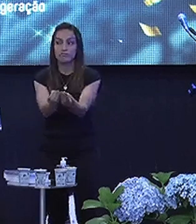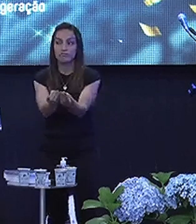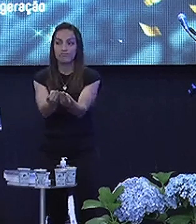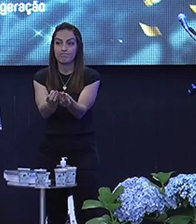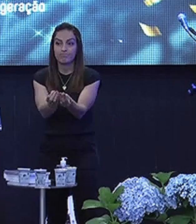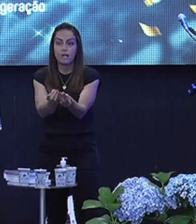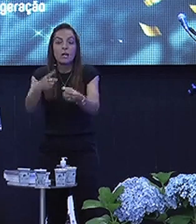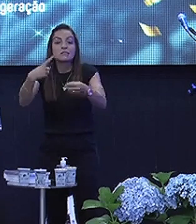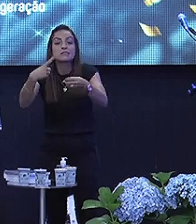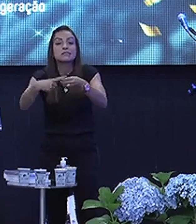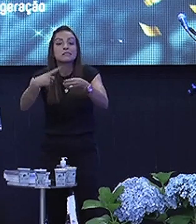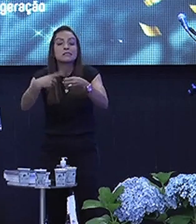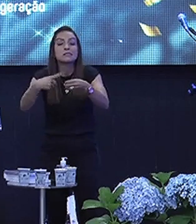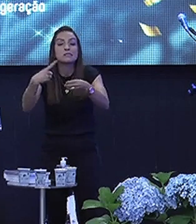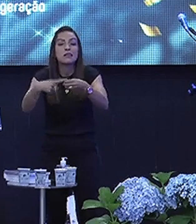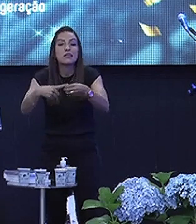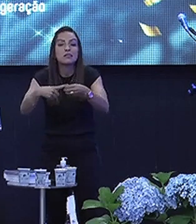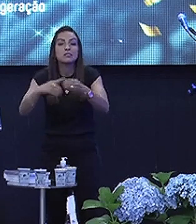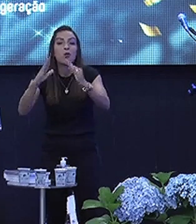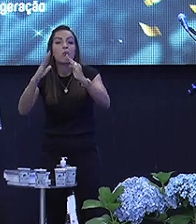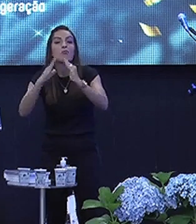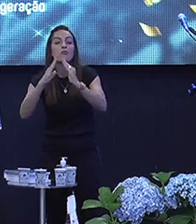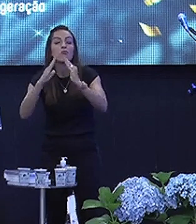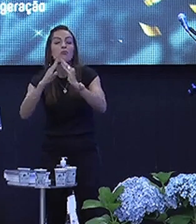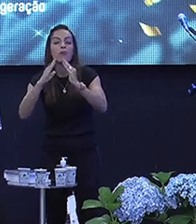A cidade Onde Deus Está te colocando